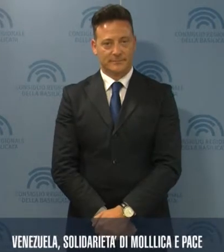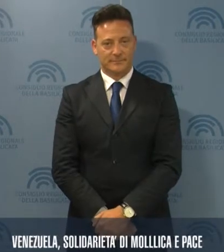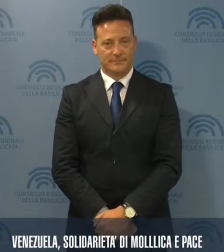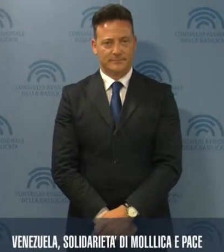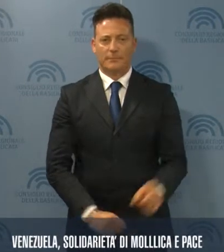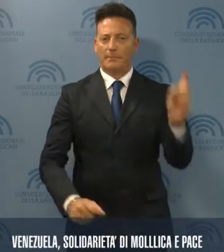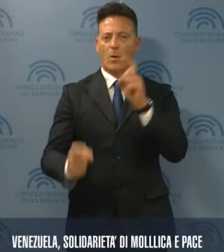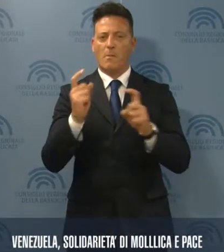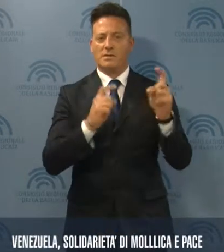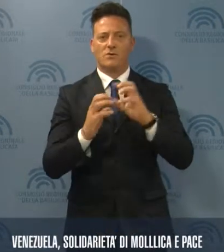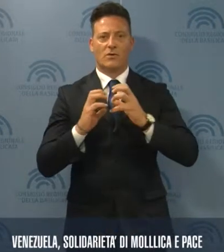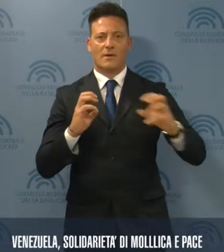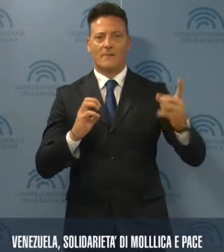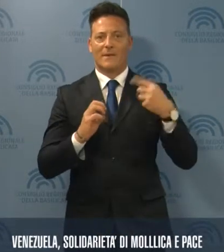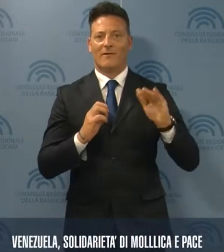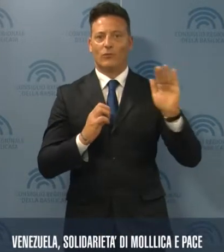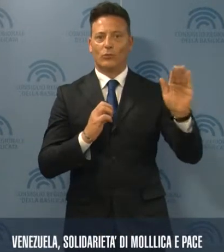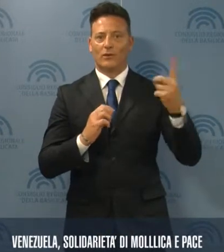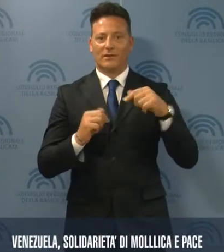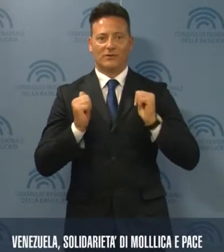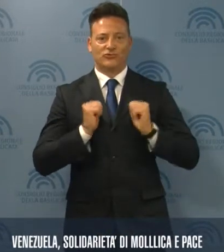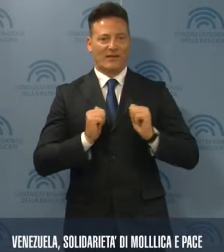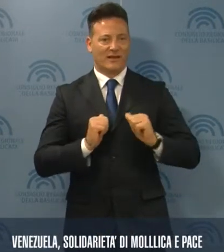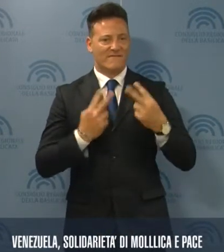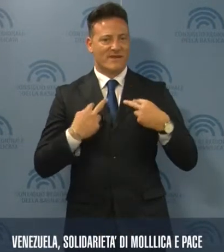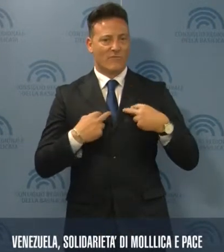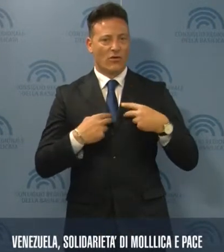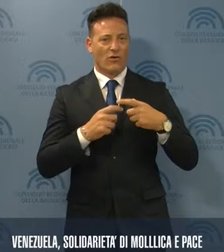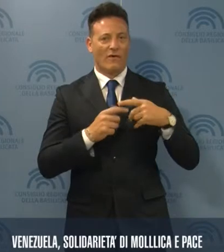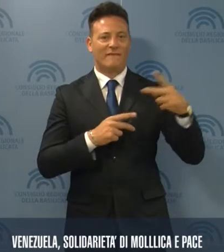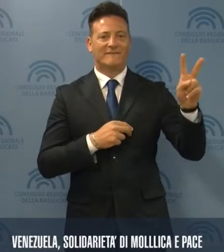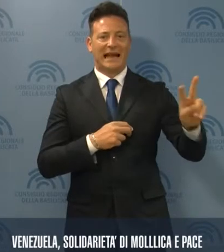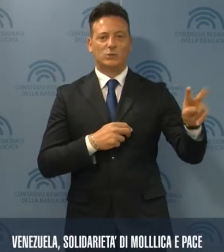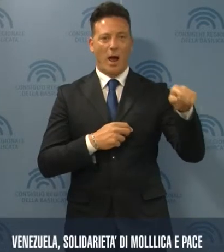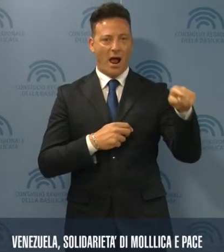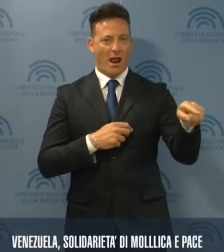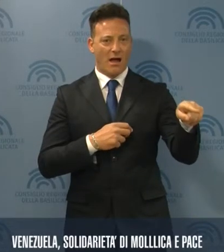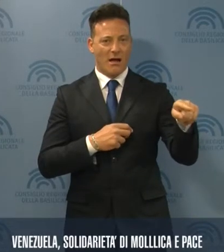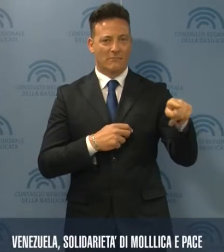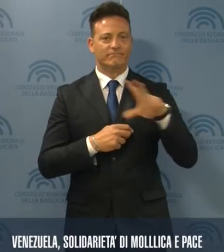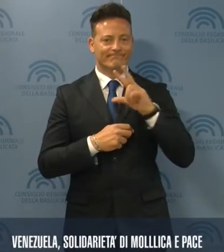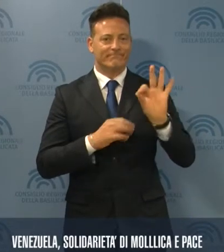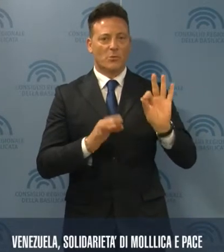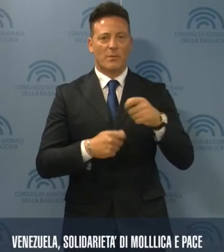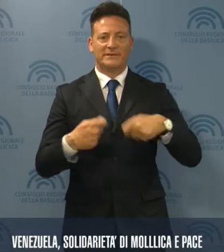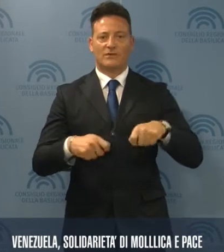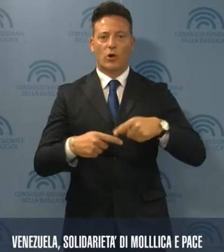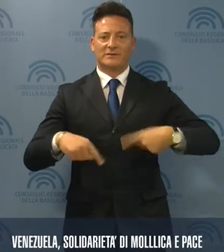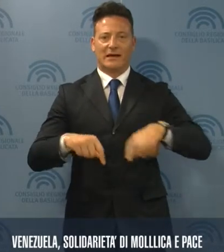Preoccupazione per la sorte dei Lucani che vivono in Venezuela. La esternano i Presidenti del Consiglio regionale e della